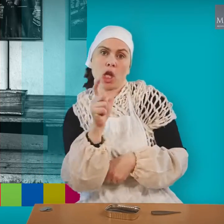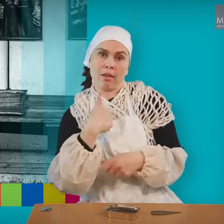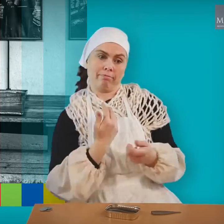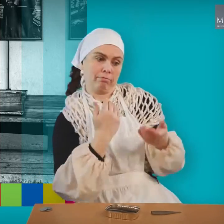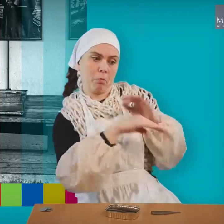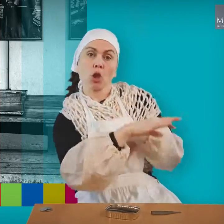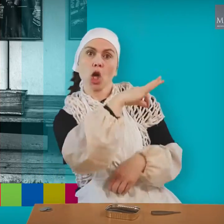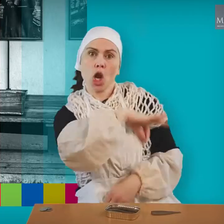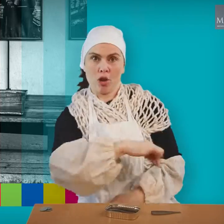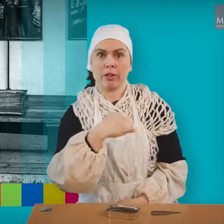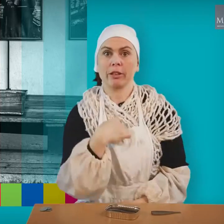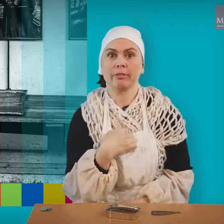Da går jeg og bytter de inn i lønn.